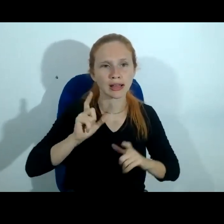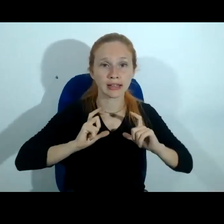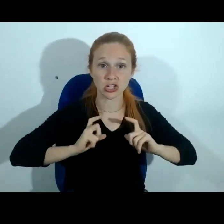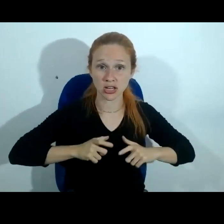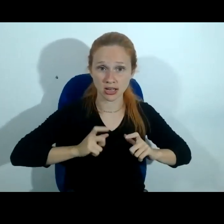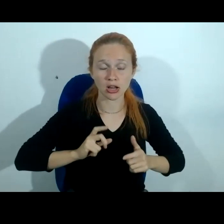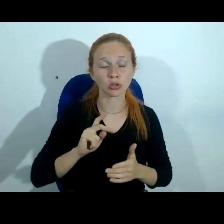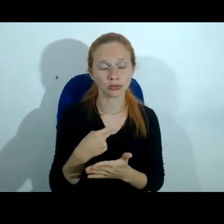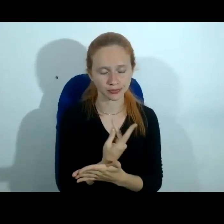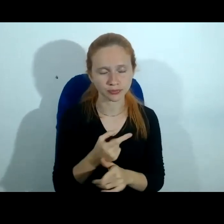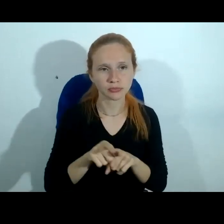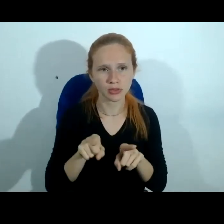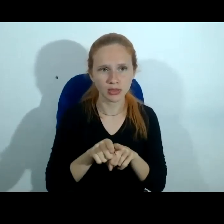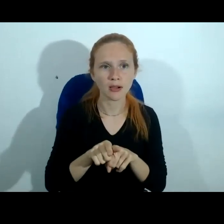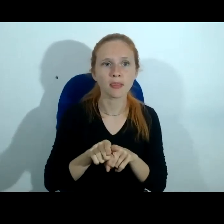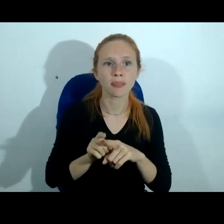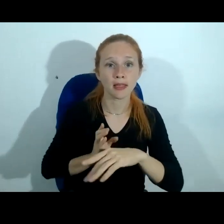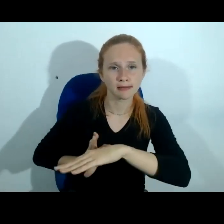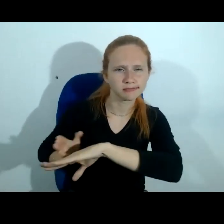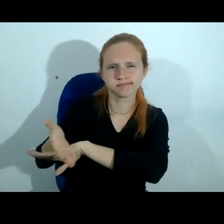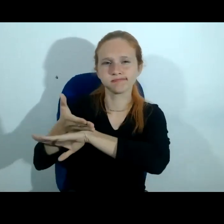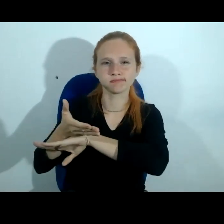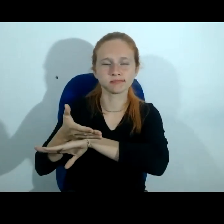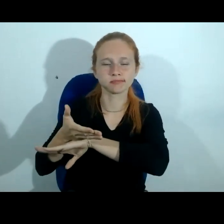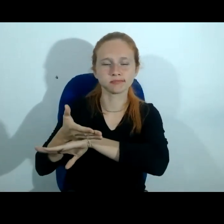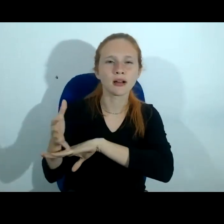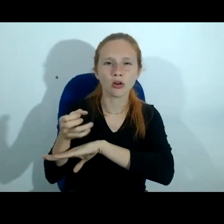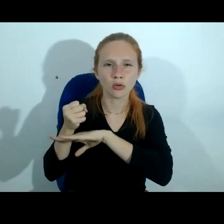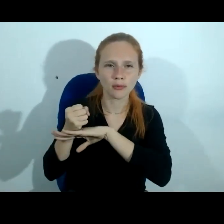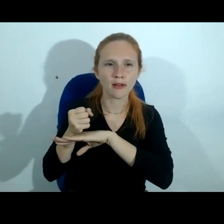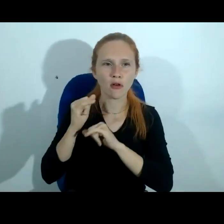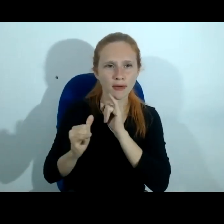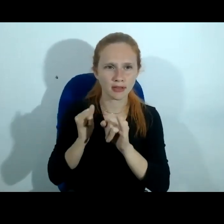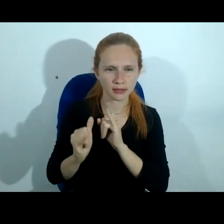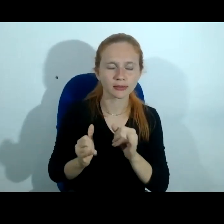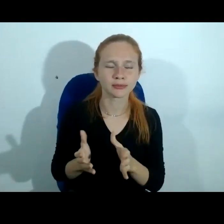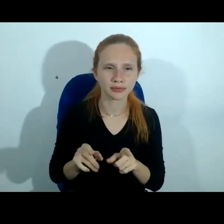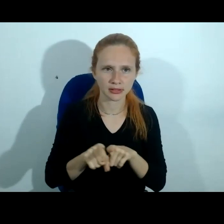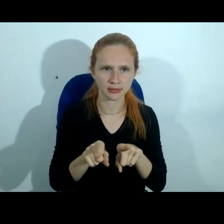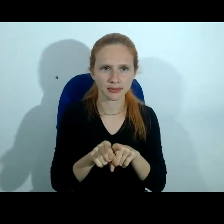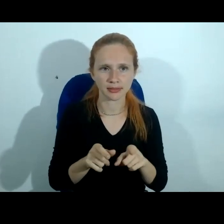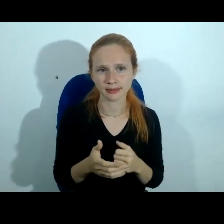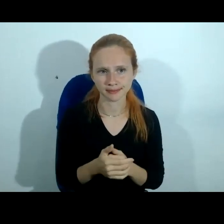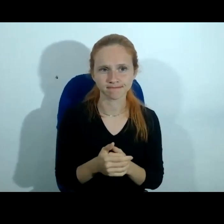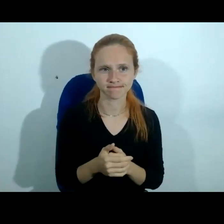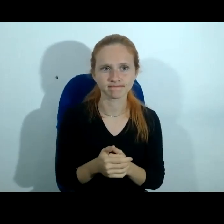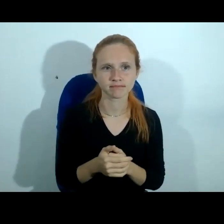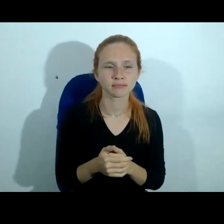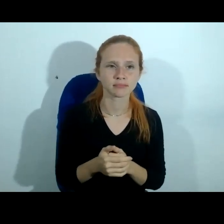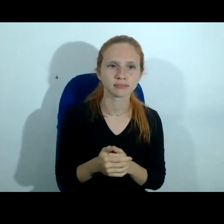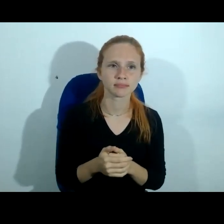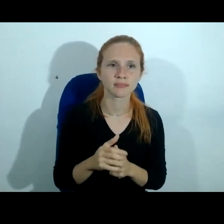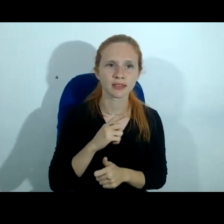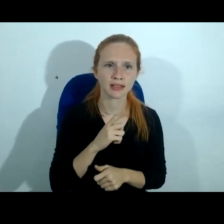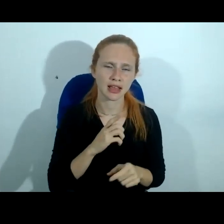infecção a infecção inclusive nem precisa mais da engenhosidade social alguns chamam de